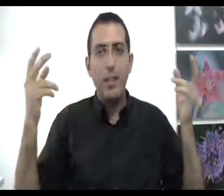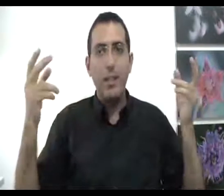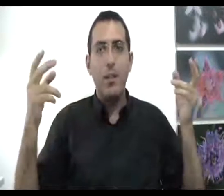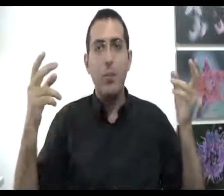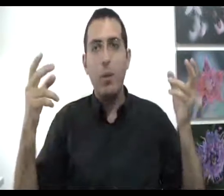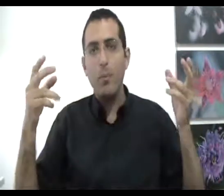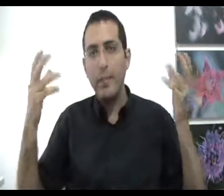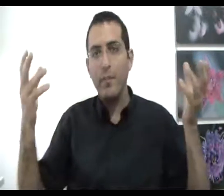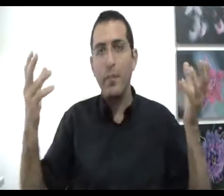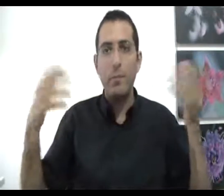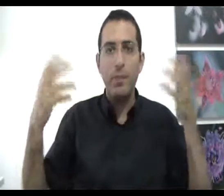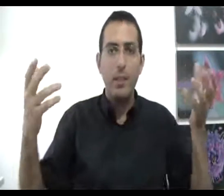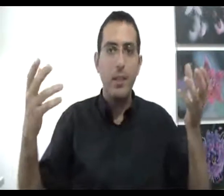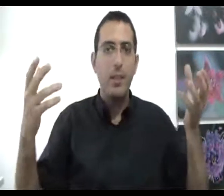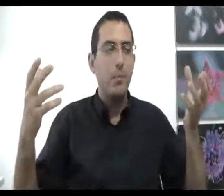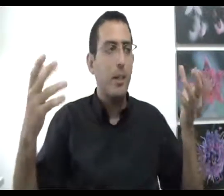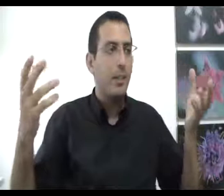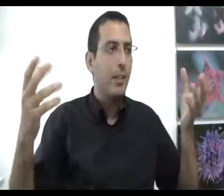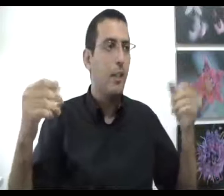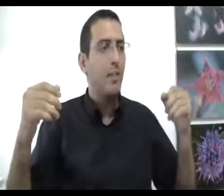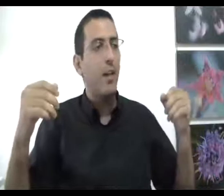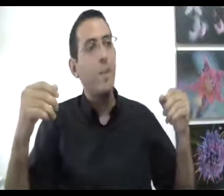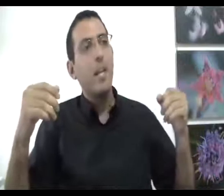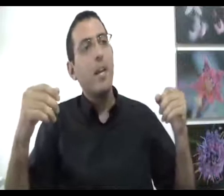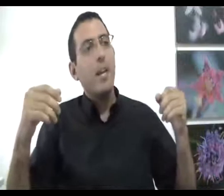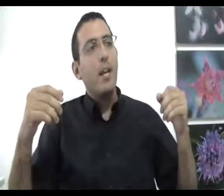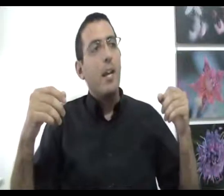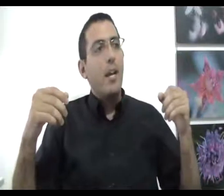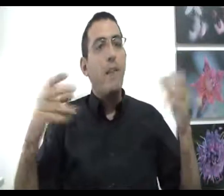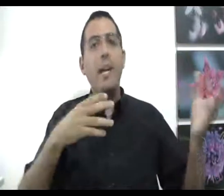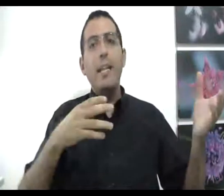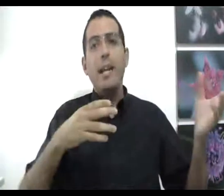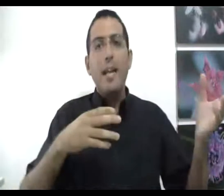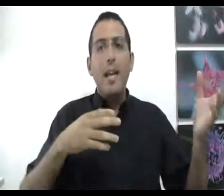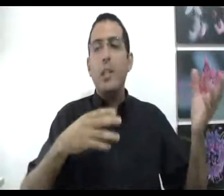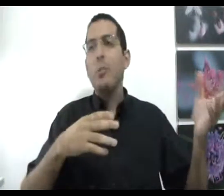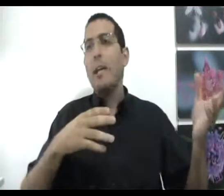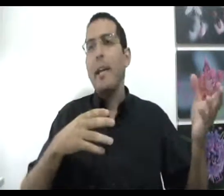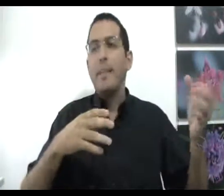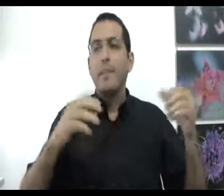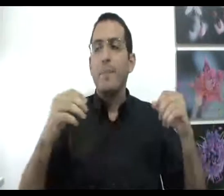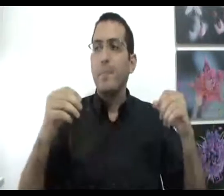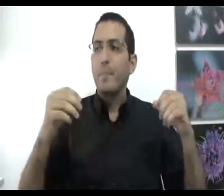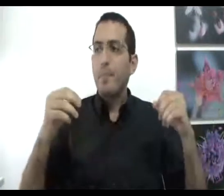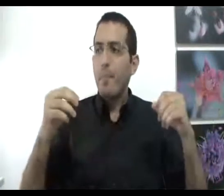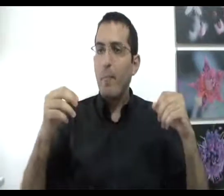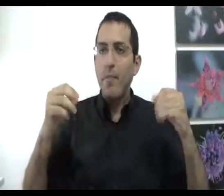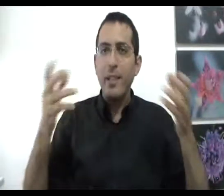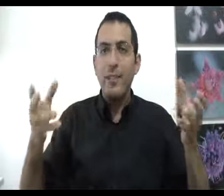המדרש של הדבר, העבירה אנרגיה לישות אחרת. וניתן